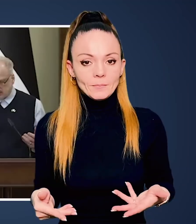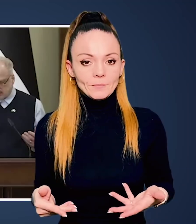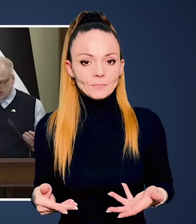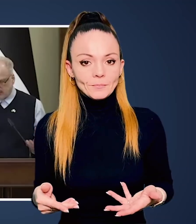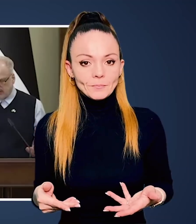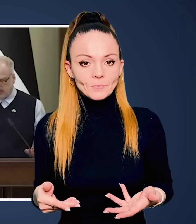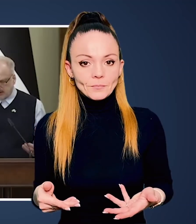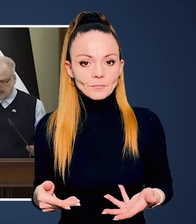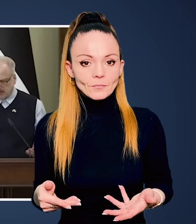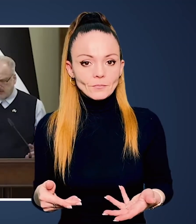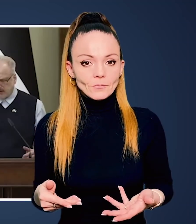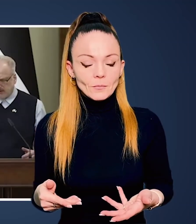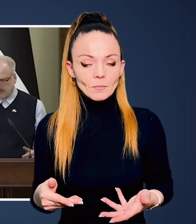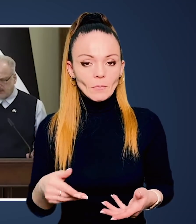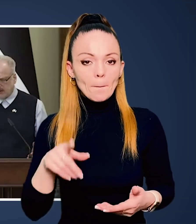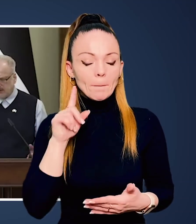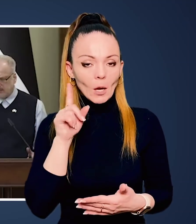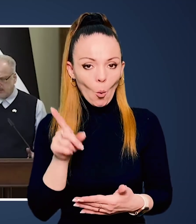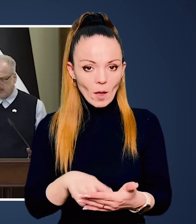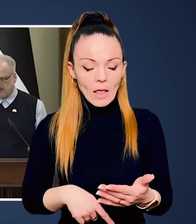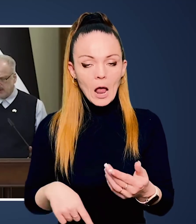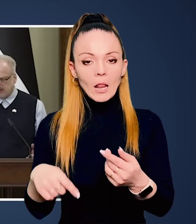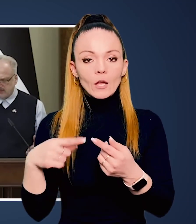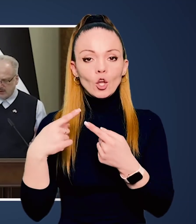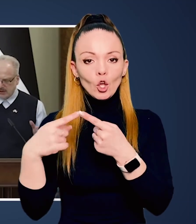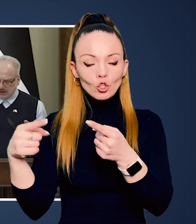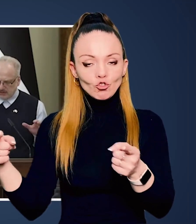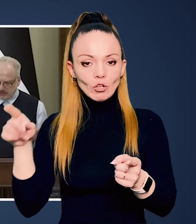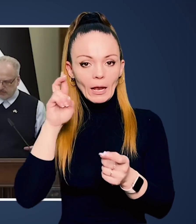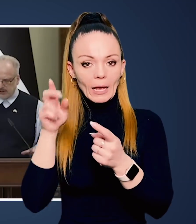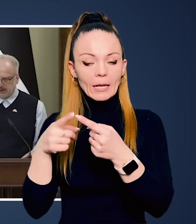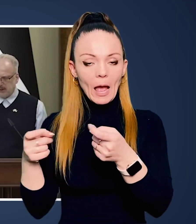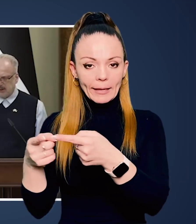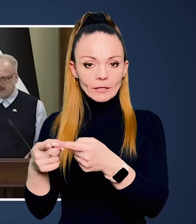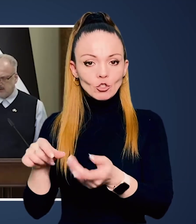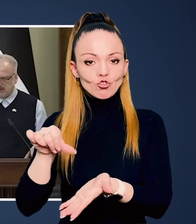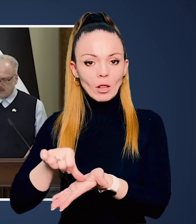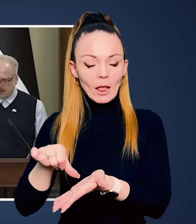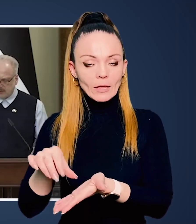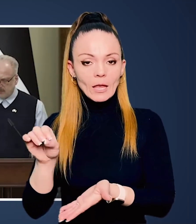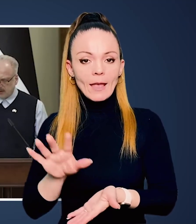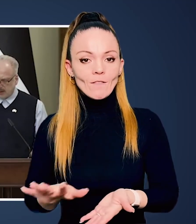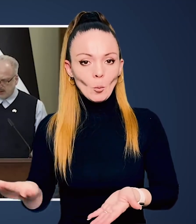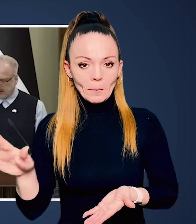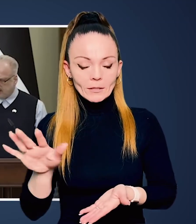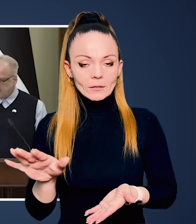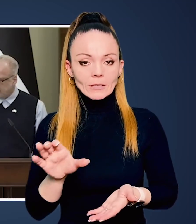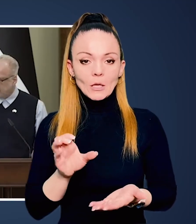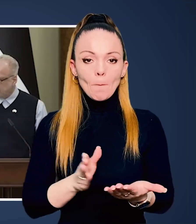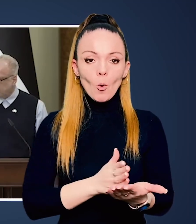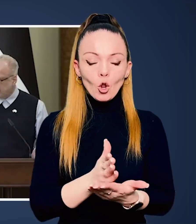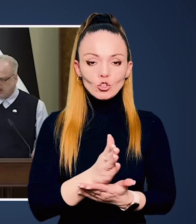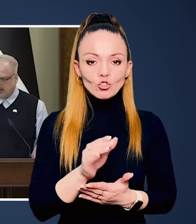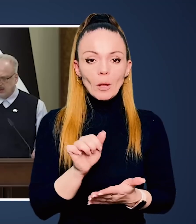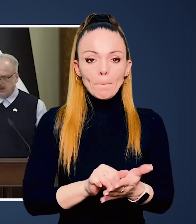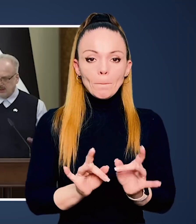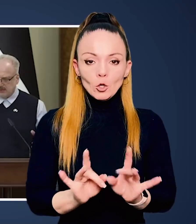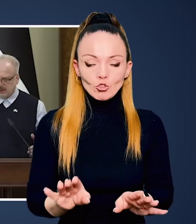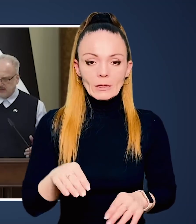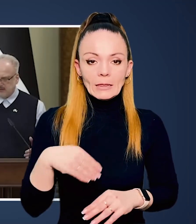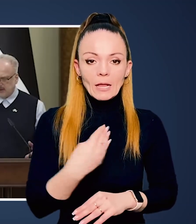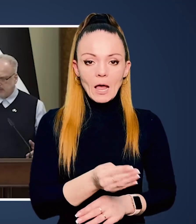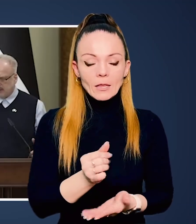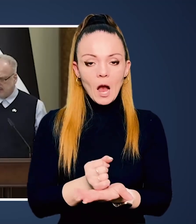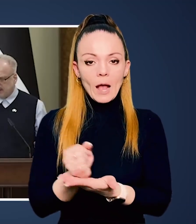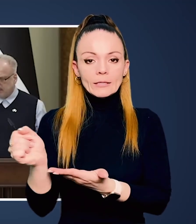ми переконали інші країни і члени Європейського Союзу